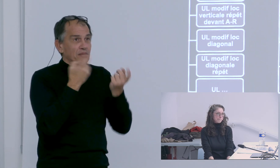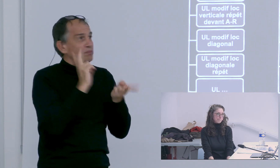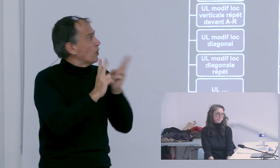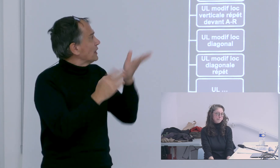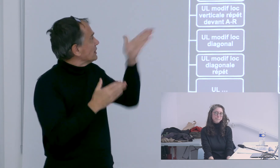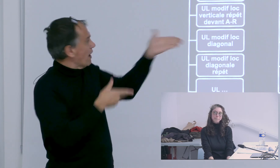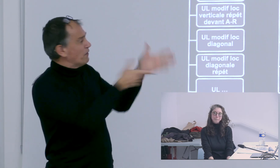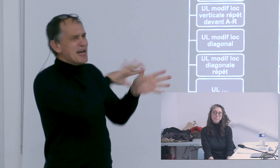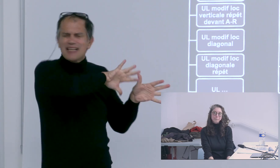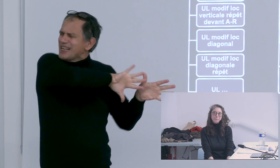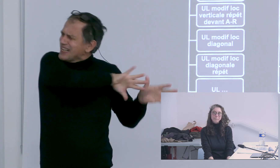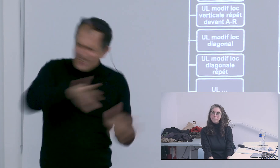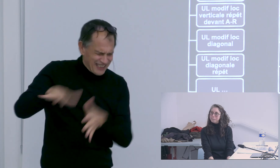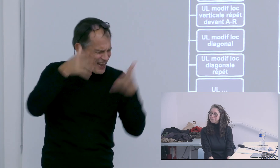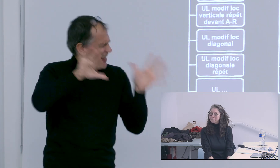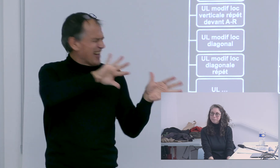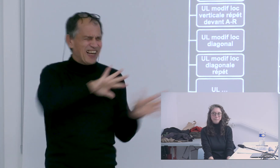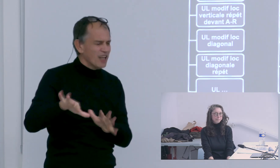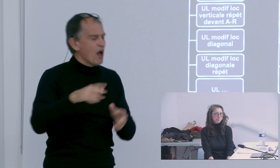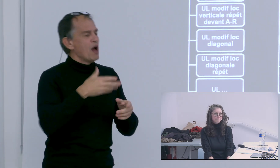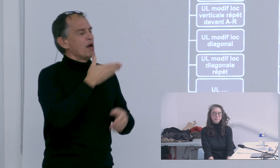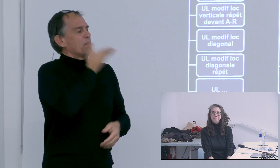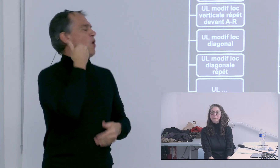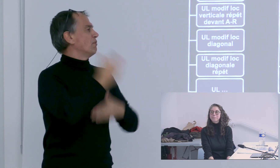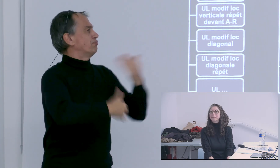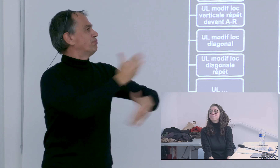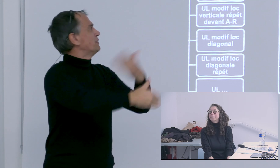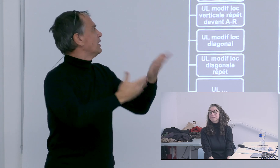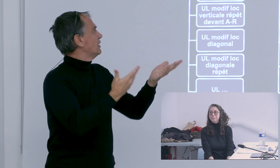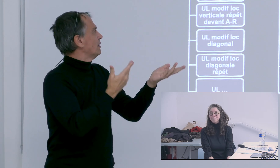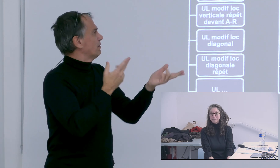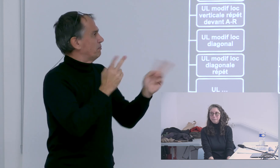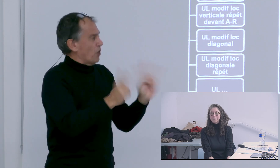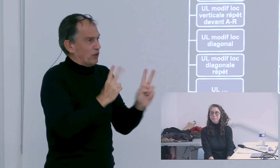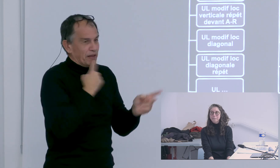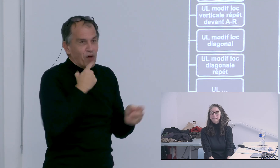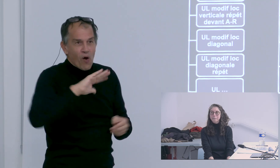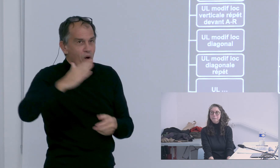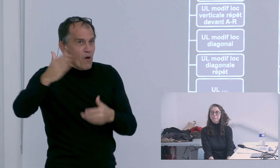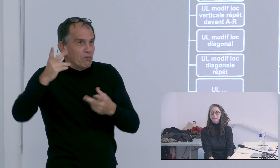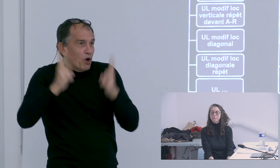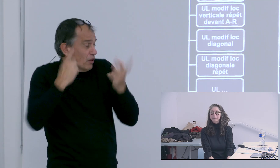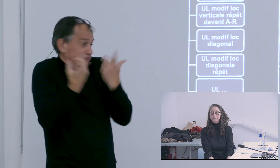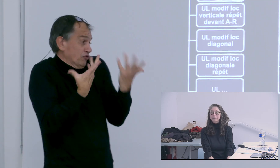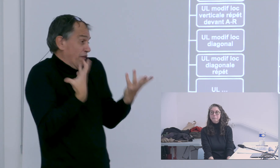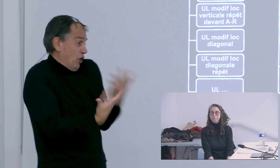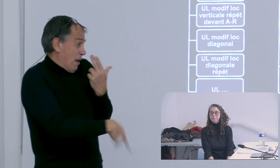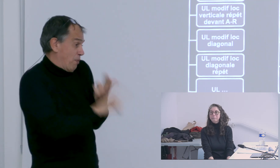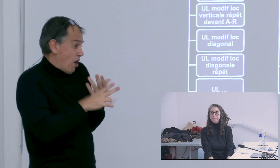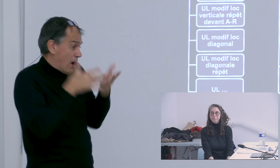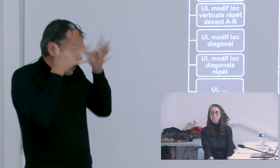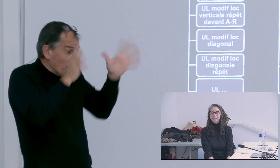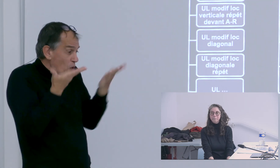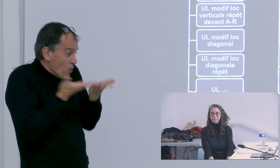d'Élan est-ce qu'on pourrait avancer encore mieux en utilisant autre chose qu'Élan